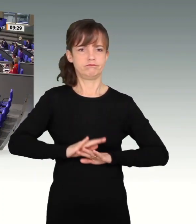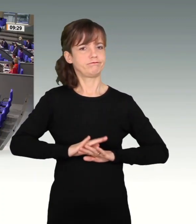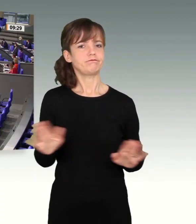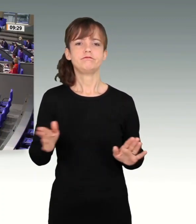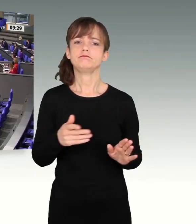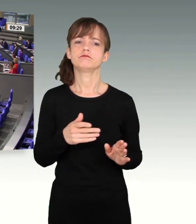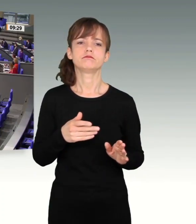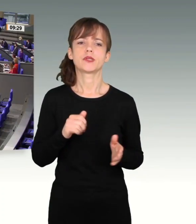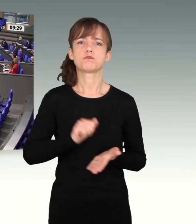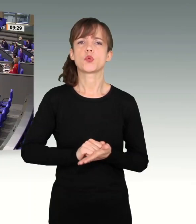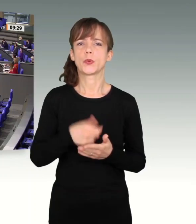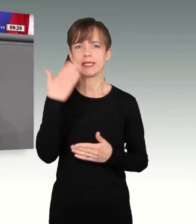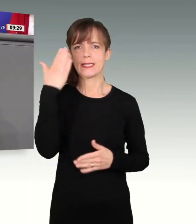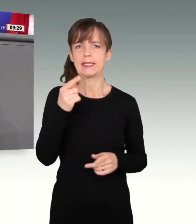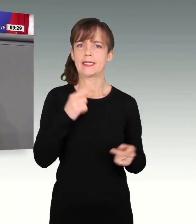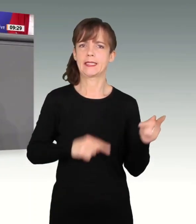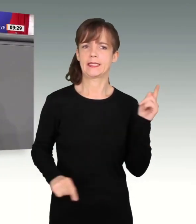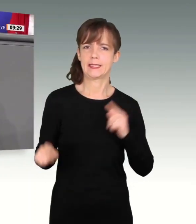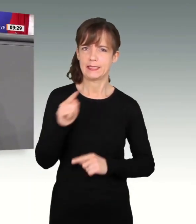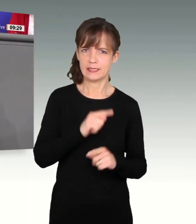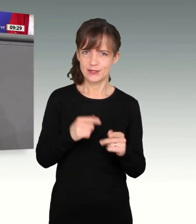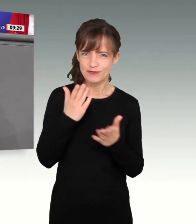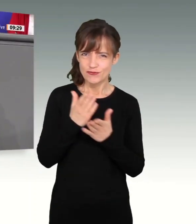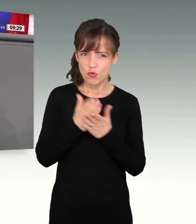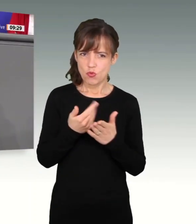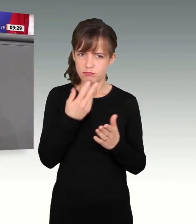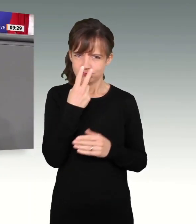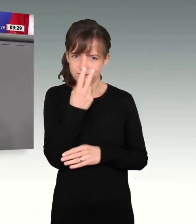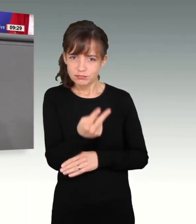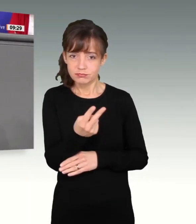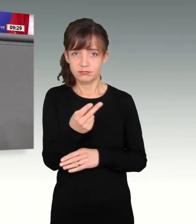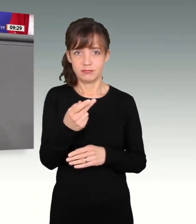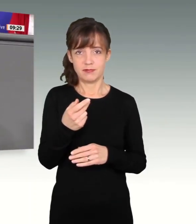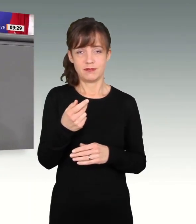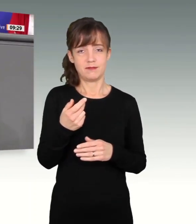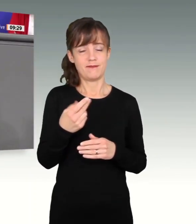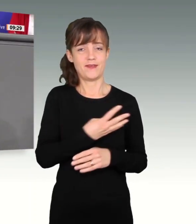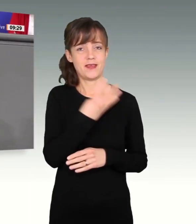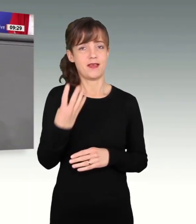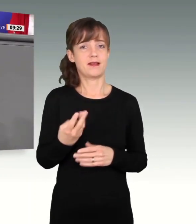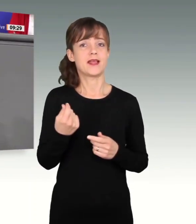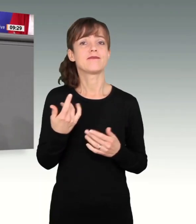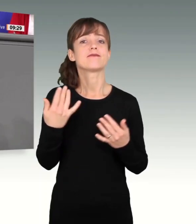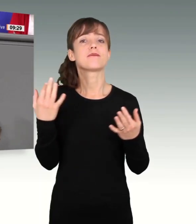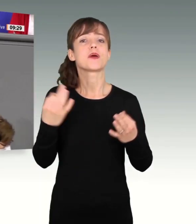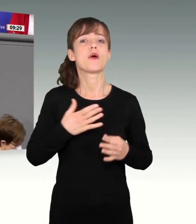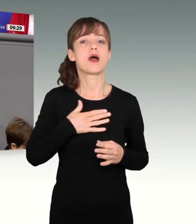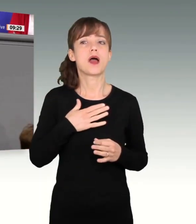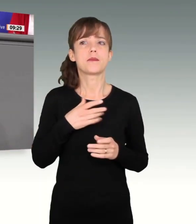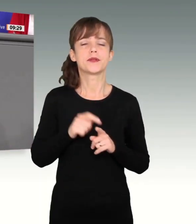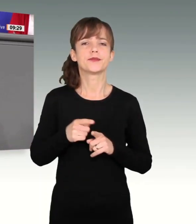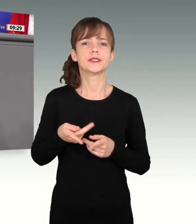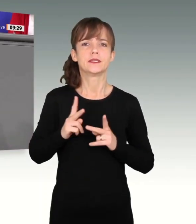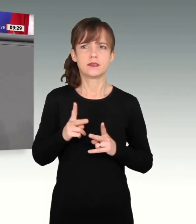Man weiß es ja offensichtlich bereits, wie viel Geld man in diesen vier Jahren auf Pump benötigen wird. Dann fängt man lieber gleich in den ersten Tagen an,